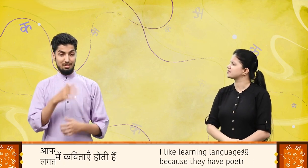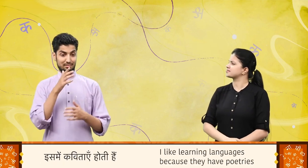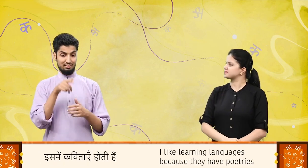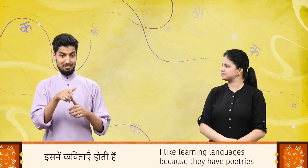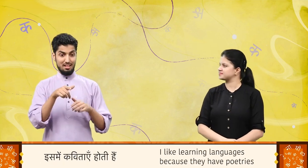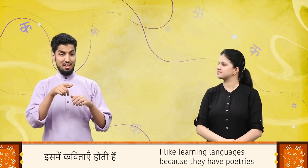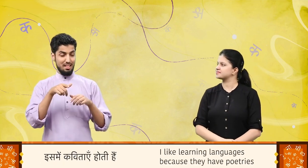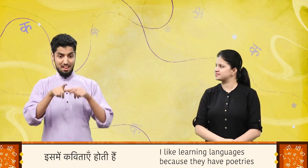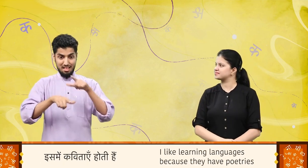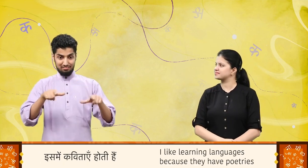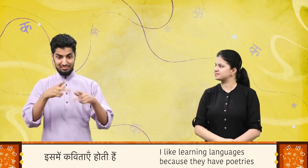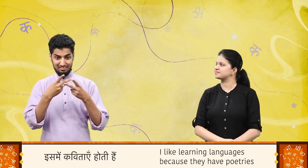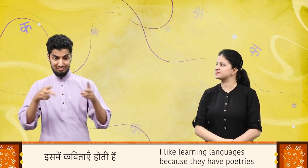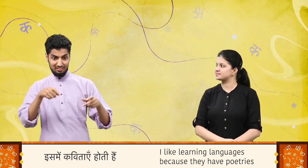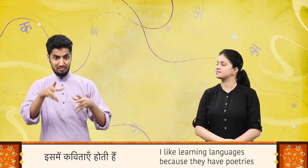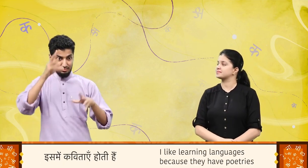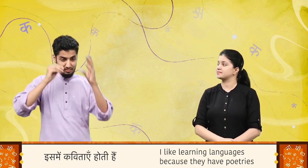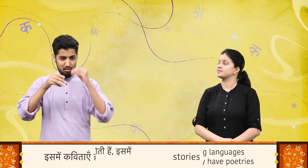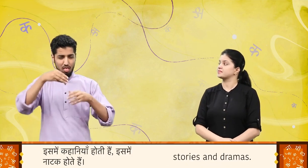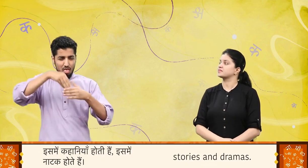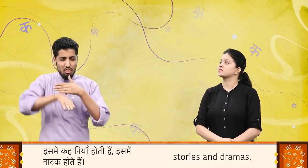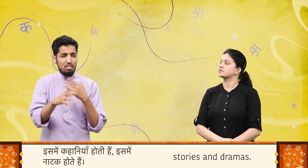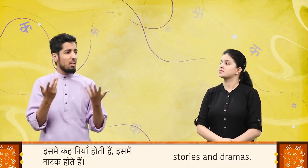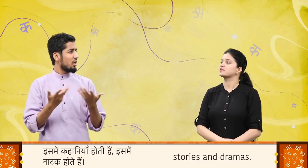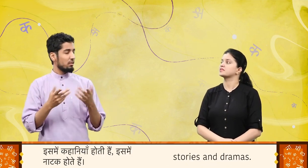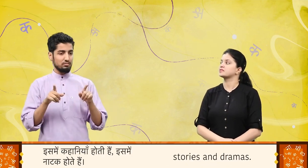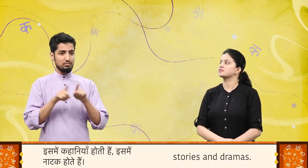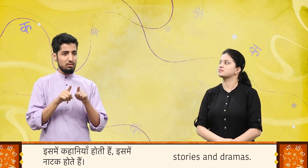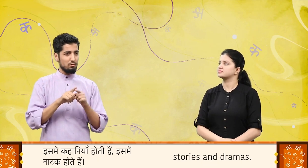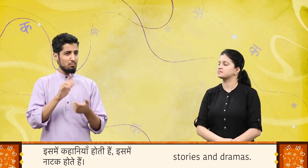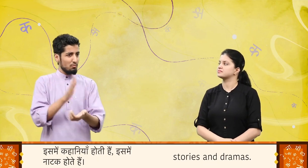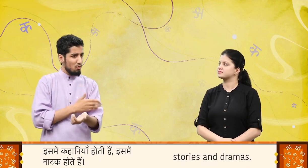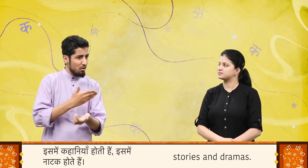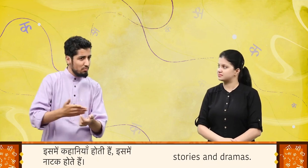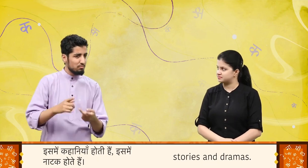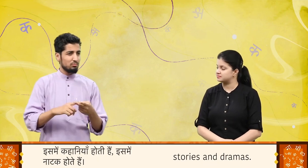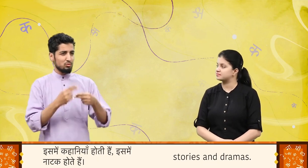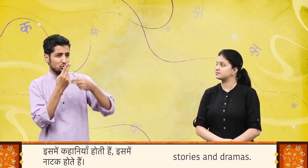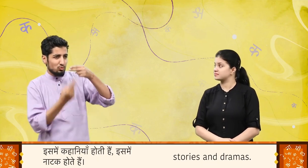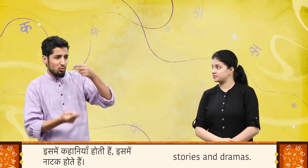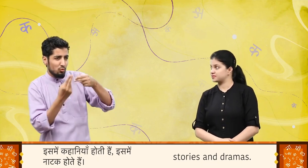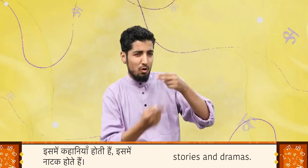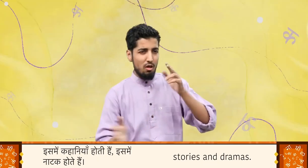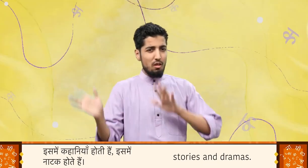इसमें कविताएं होती है इसमें कहानिया होती है इसमें नाटक होते हैं